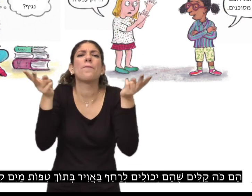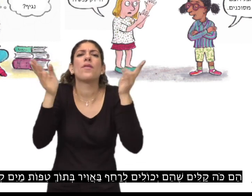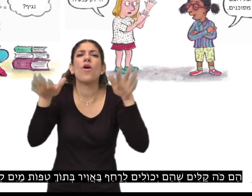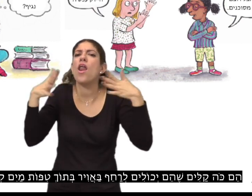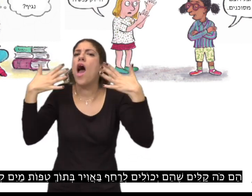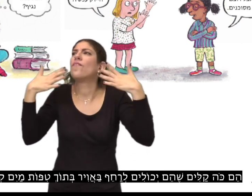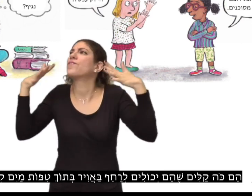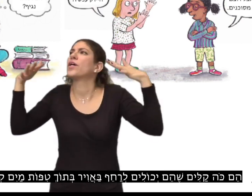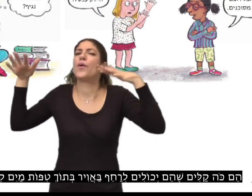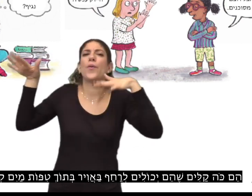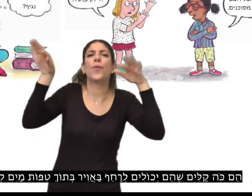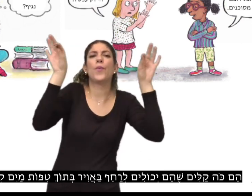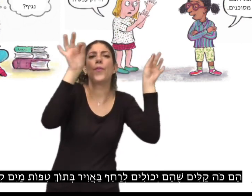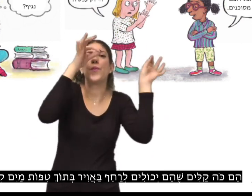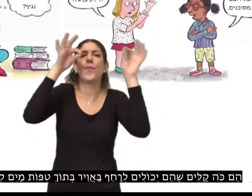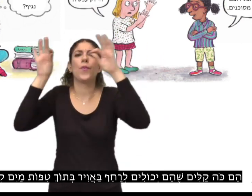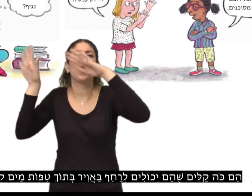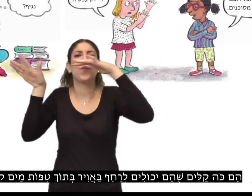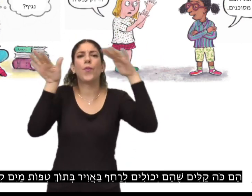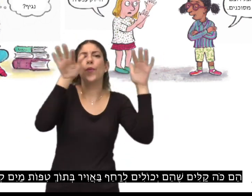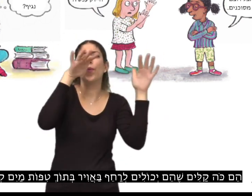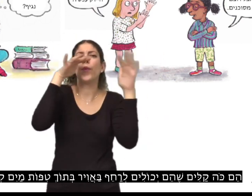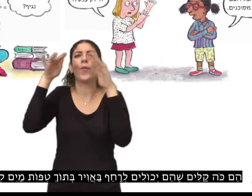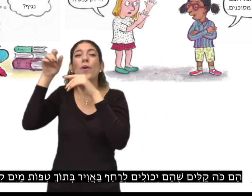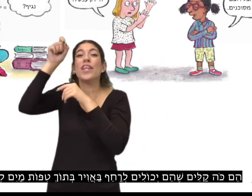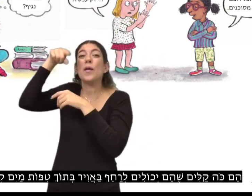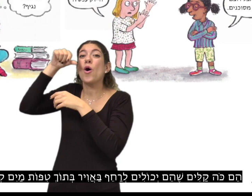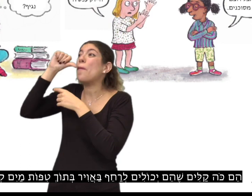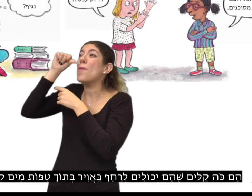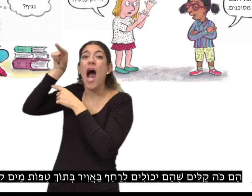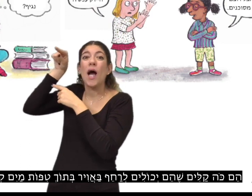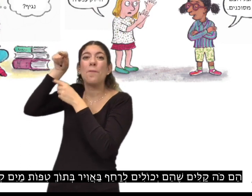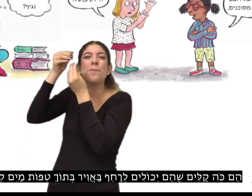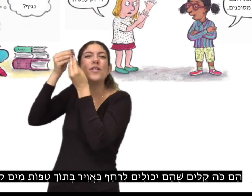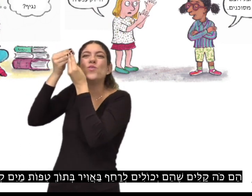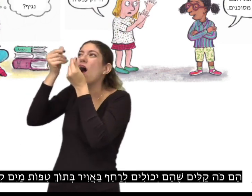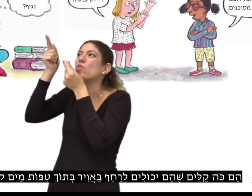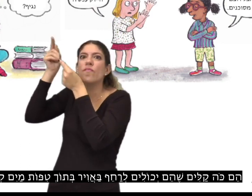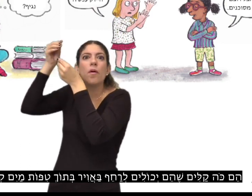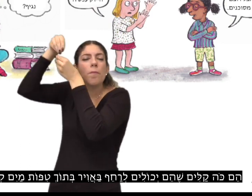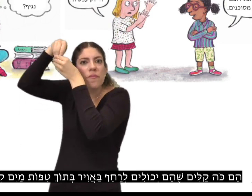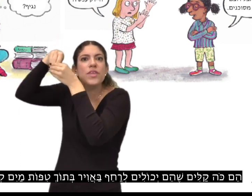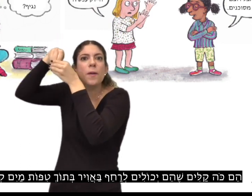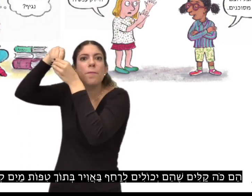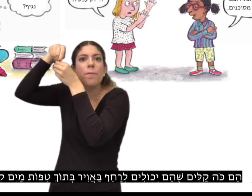שהם יכולים לרחב באוויר בתוך טיפות מים קטנטנות.